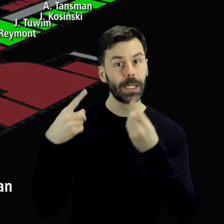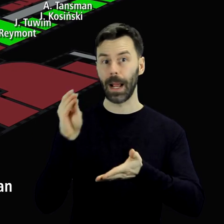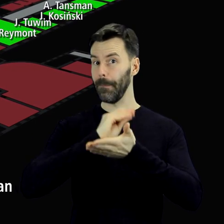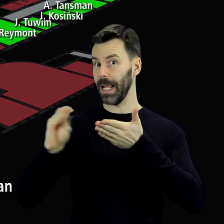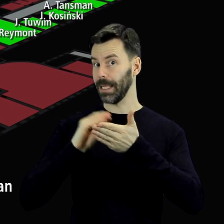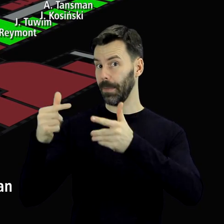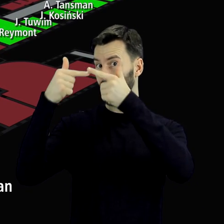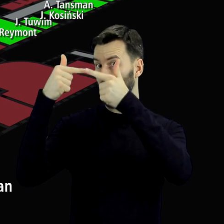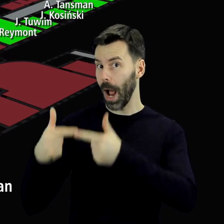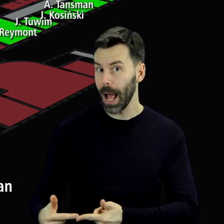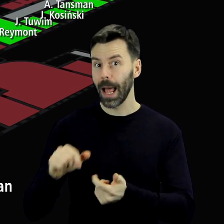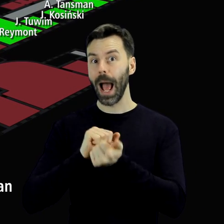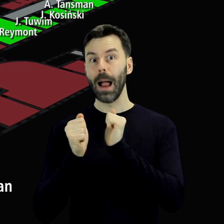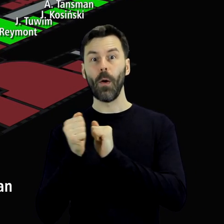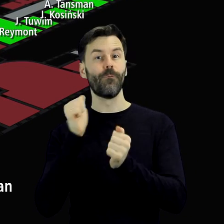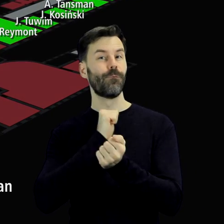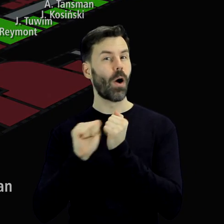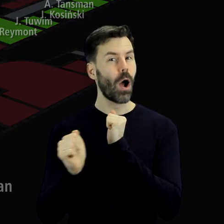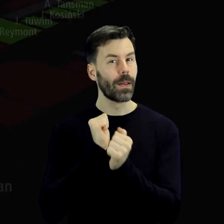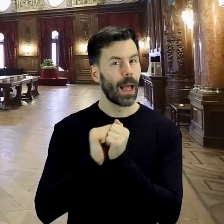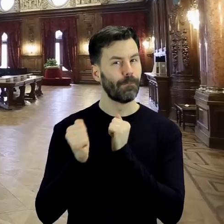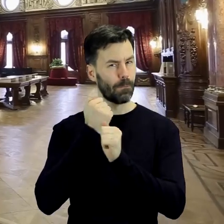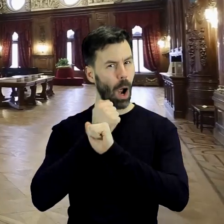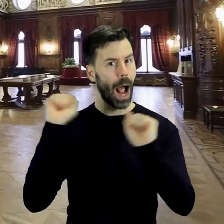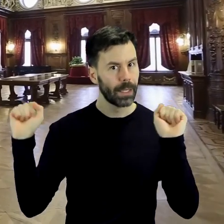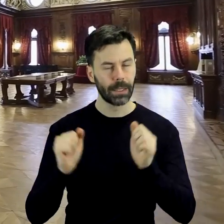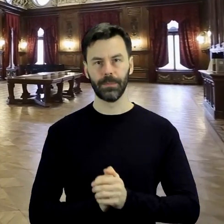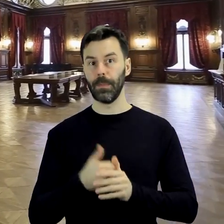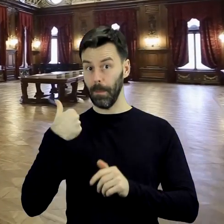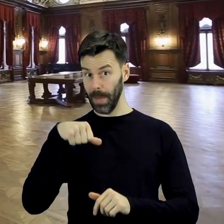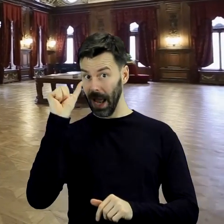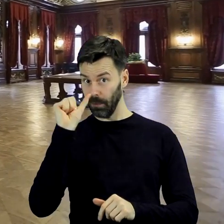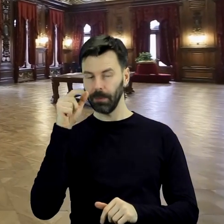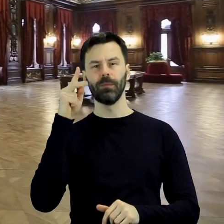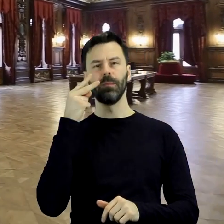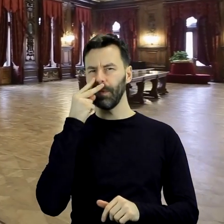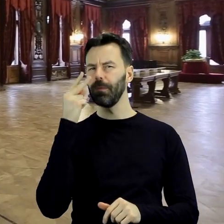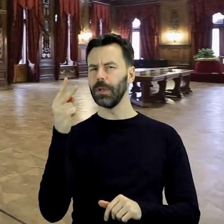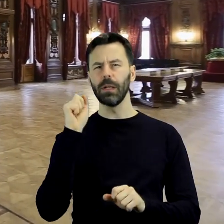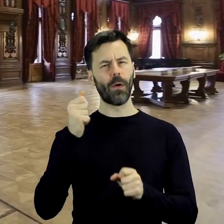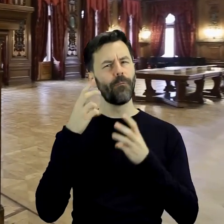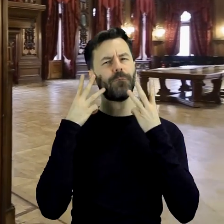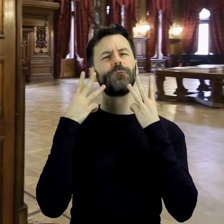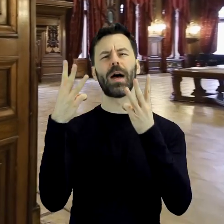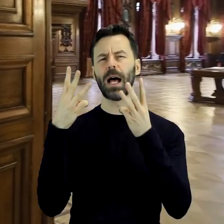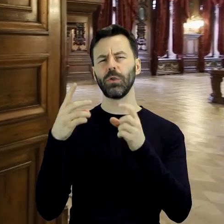poetów czy wojennych bohaterów. Na pierwszym piętrze prezentację poświęconą ważnym dla Łodzi ludziom pióra